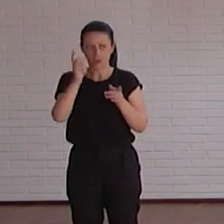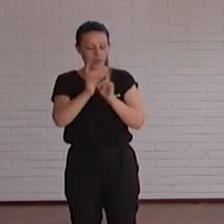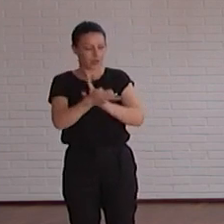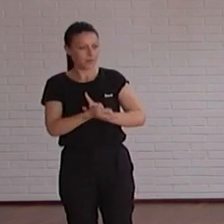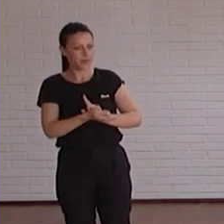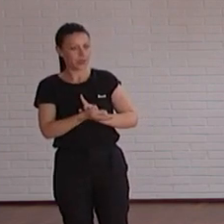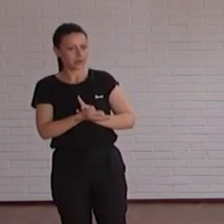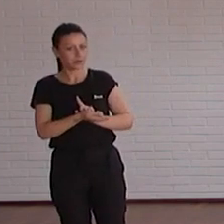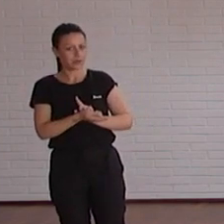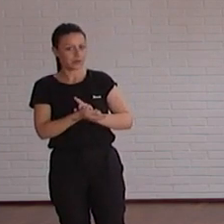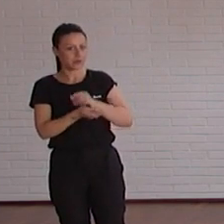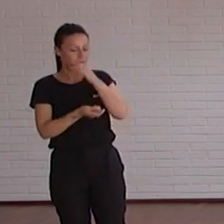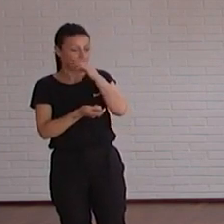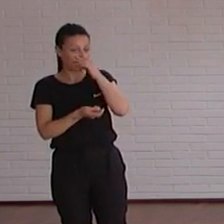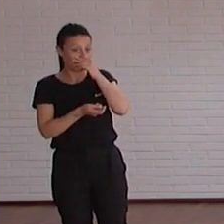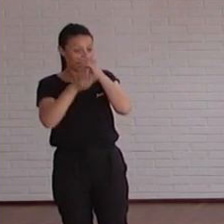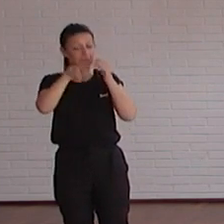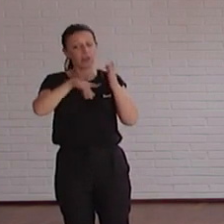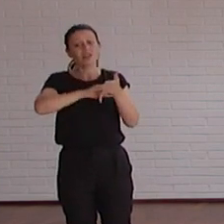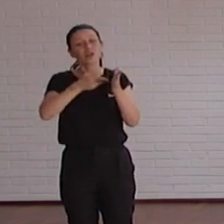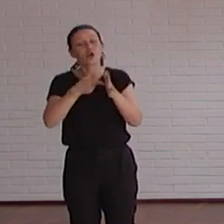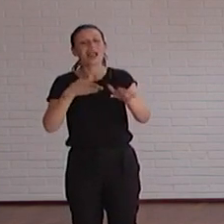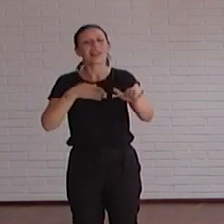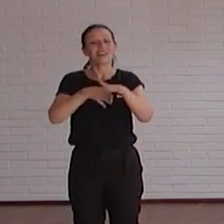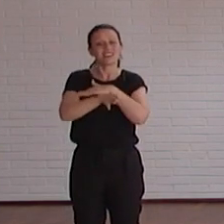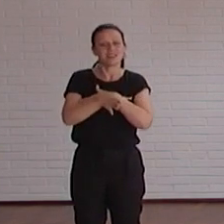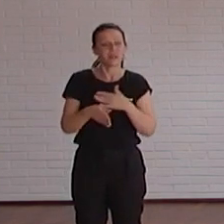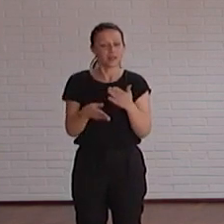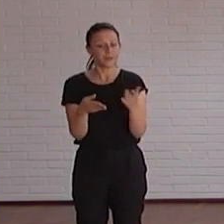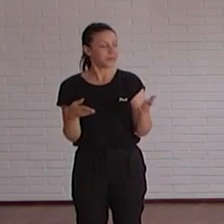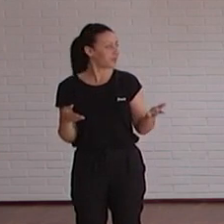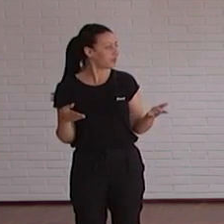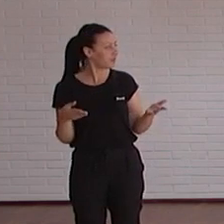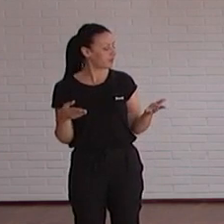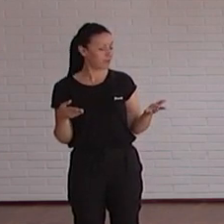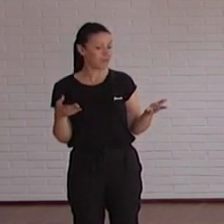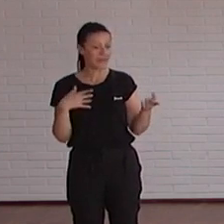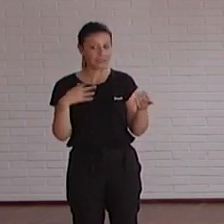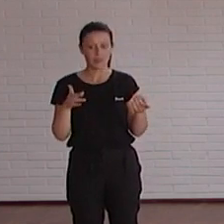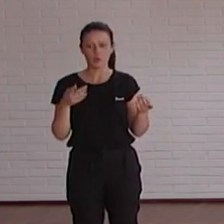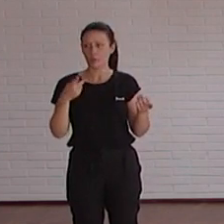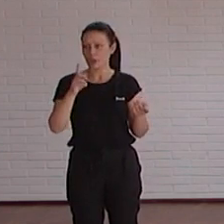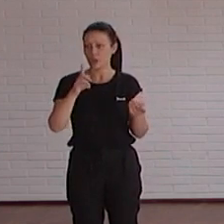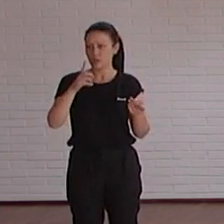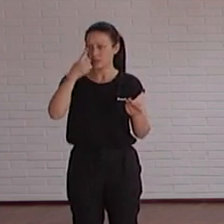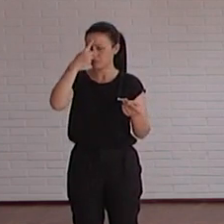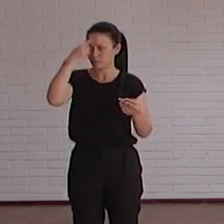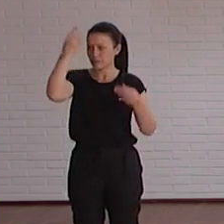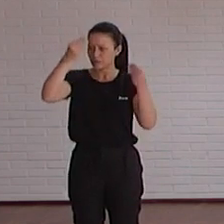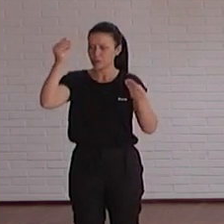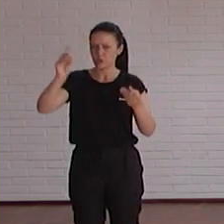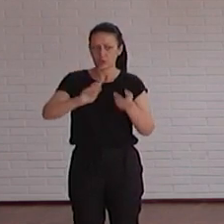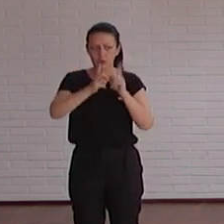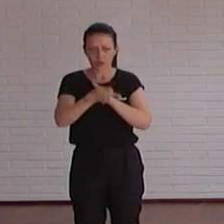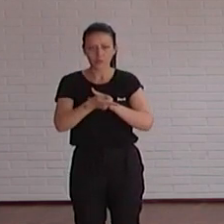haga otra manera luego nos dijiste que había una tecnología accesible que permitía ahora ya los e-frame pero bueno ya habíamos cambiado las tendencias entonces